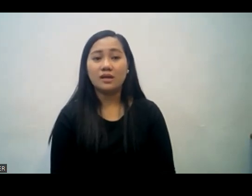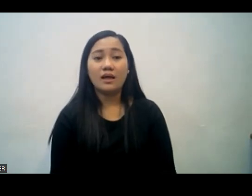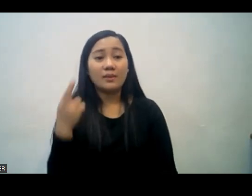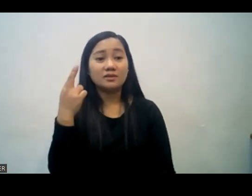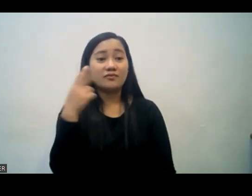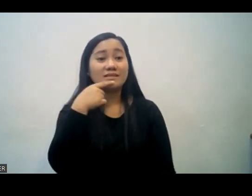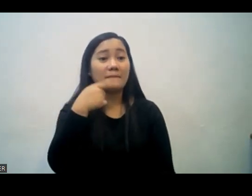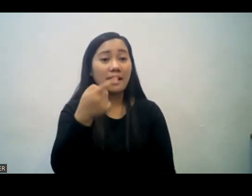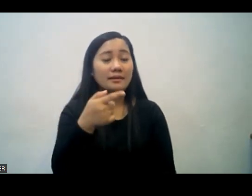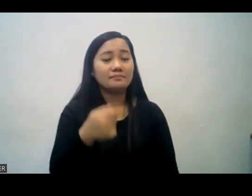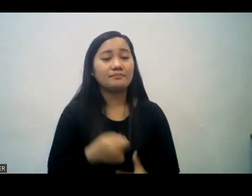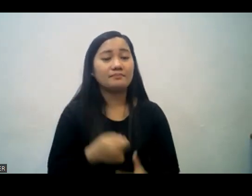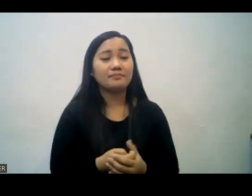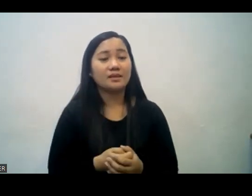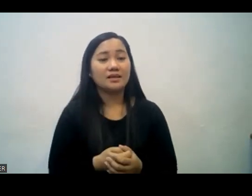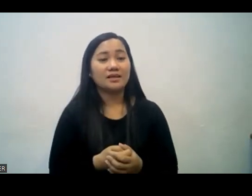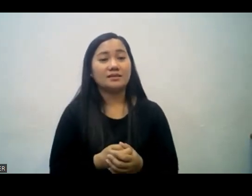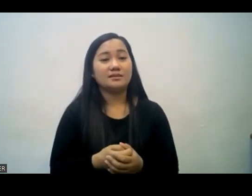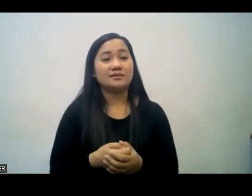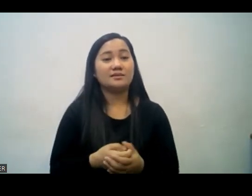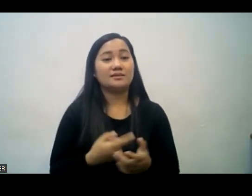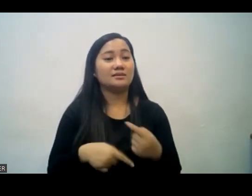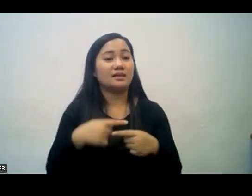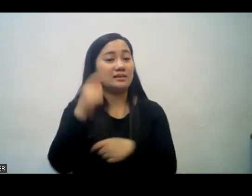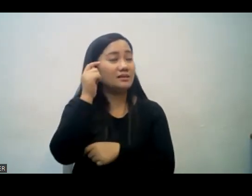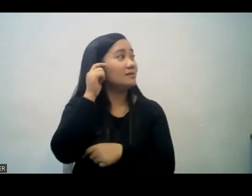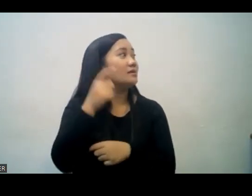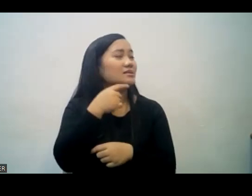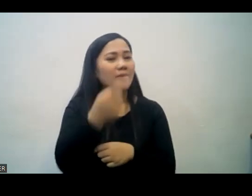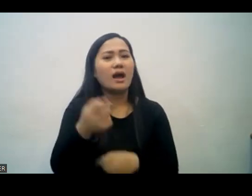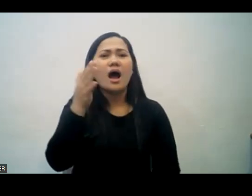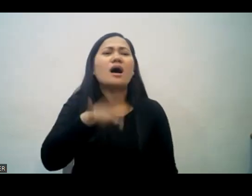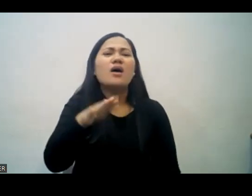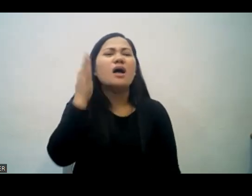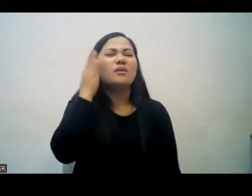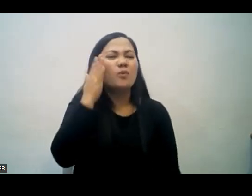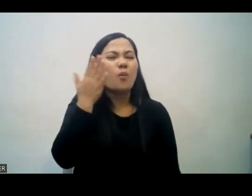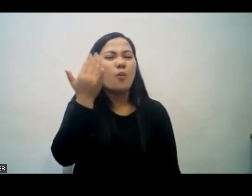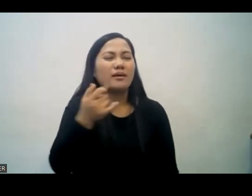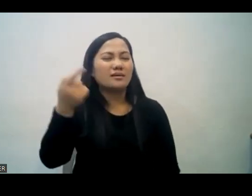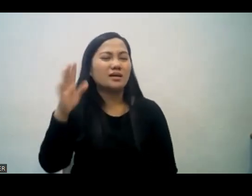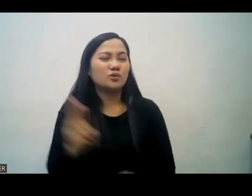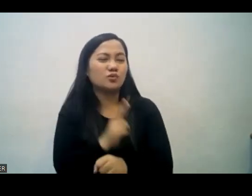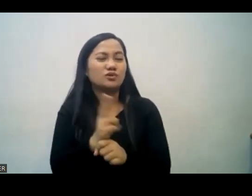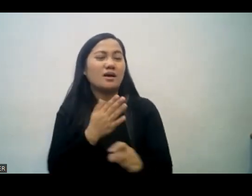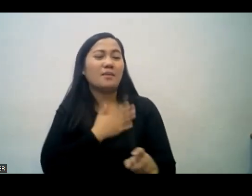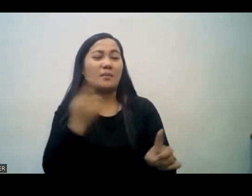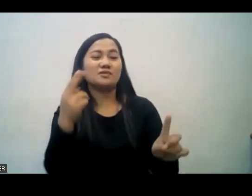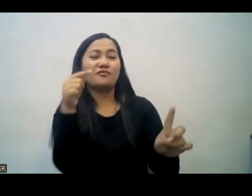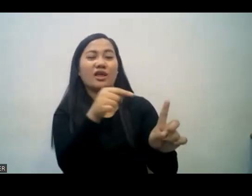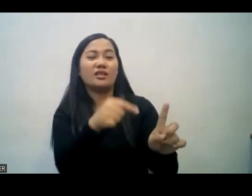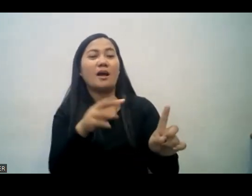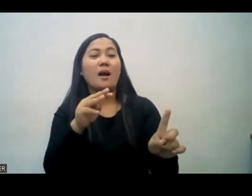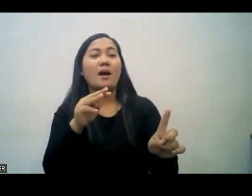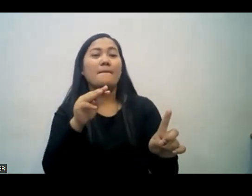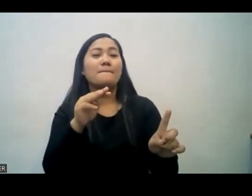kaya sabi ni Torre alam ko kung bakit talaga ginamit ng Diyos si Moody ng napaka maigi Torre